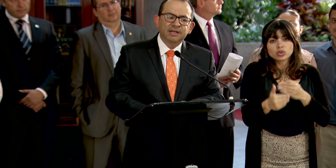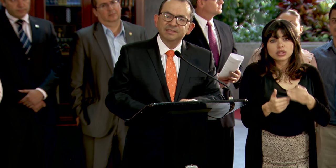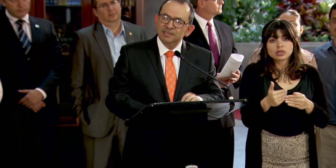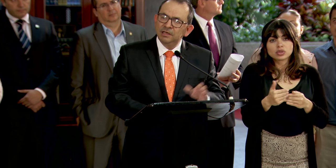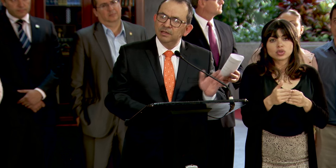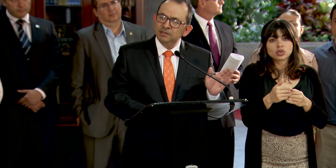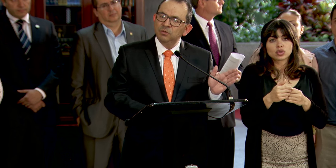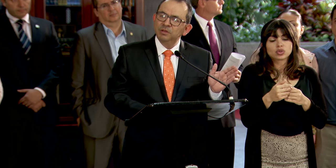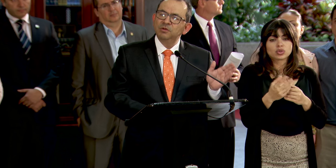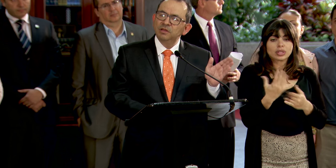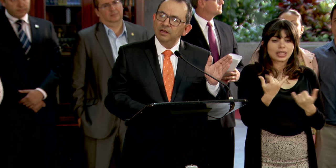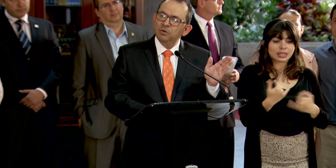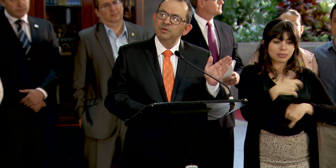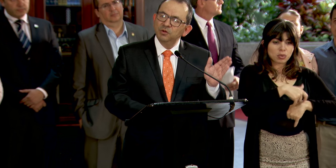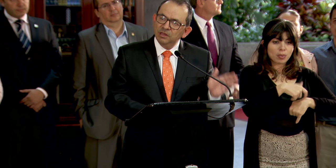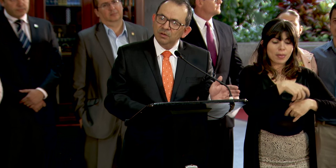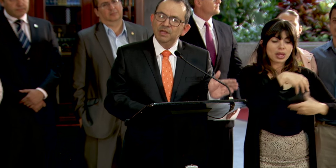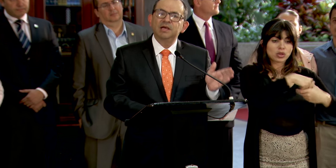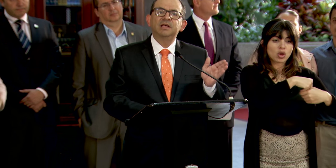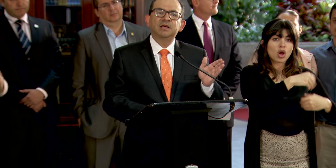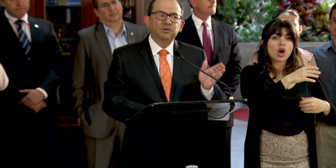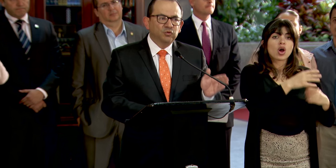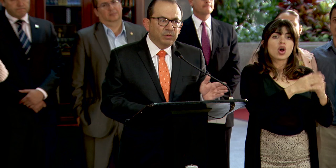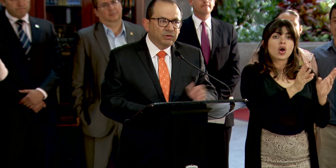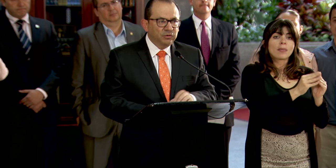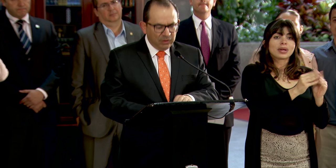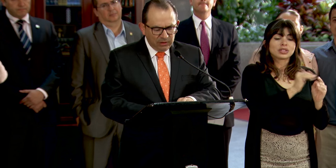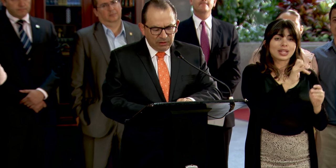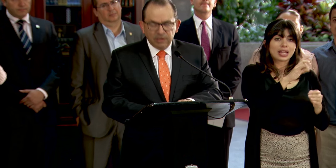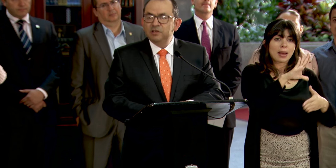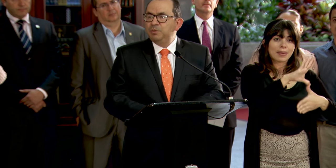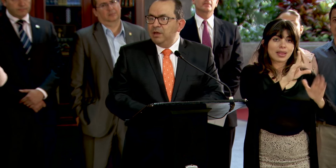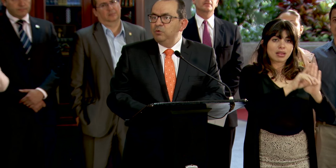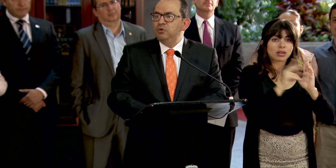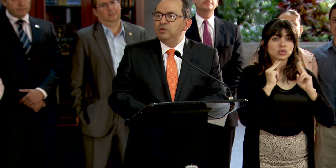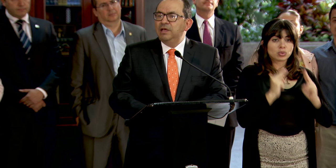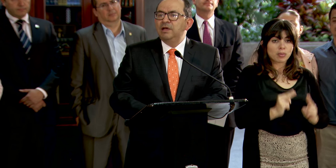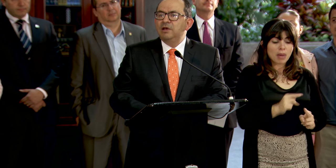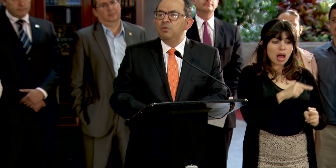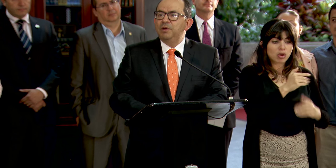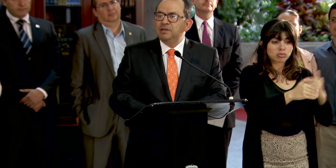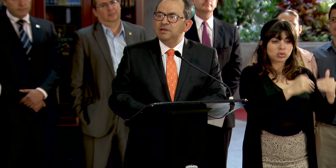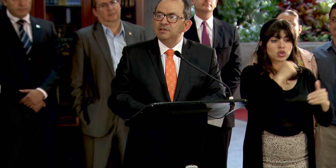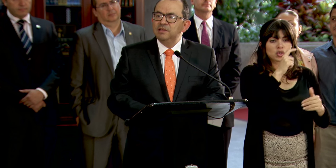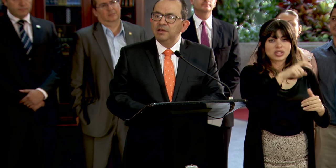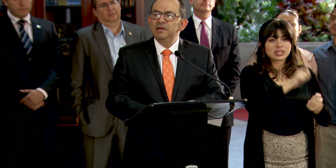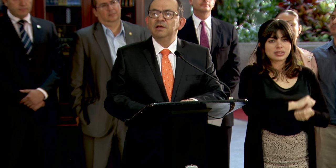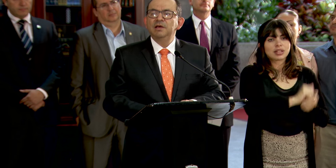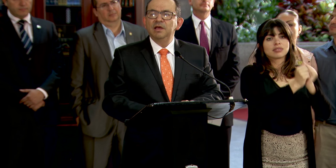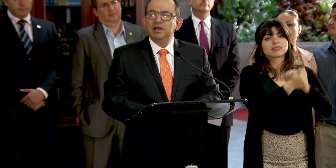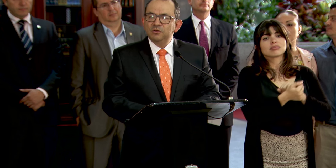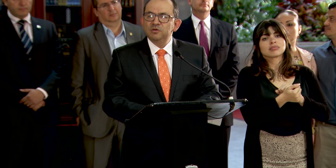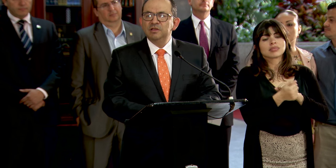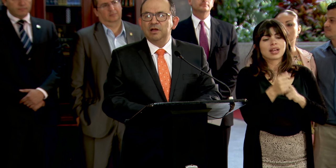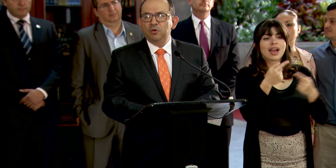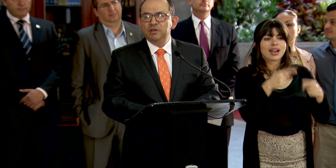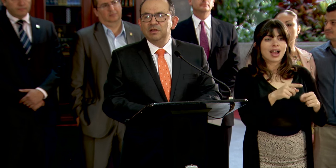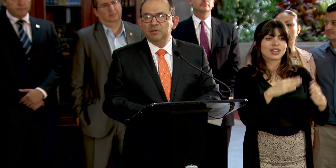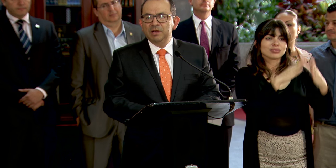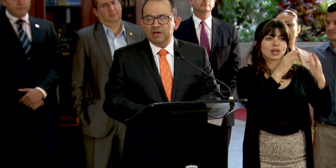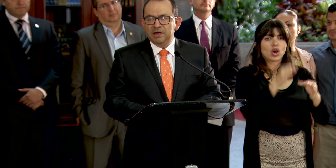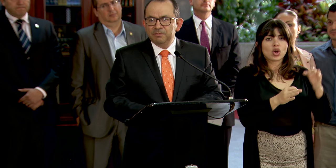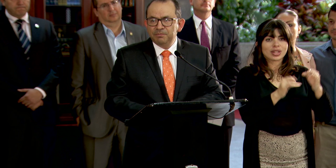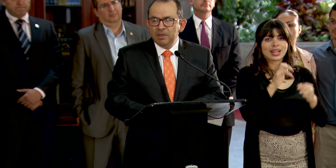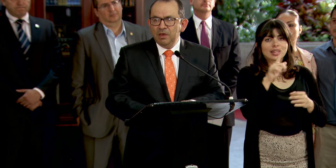que transitan en este momento ante la Comisión Interamericana de Derechos Humanos y que esperamos no tengan que convertirse ya en casos ante la